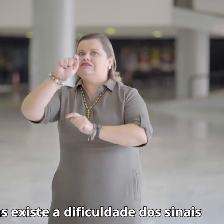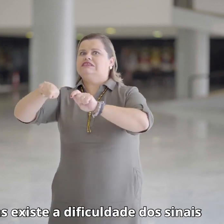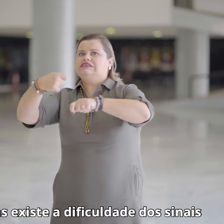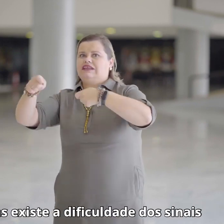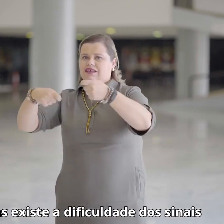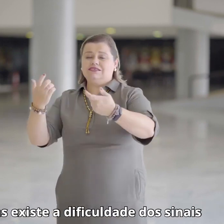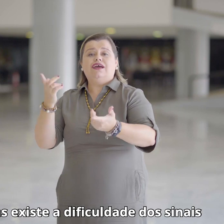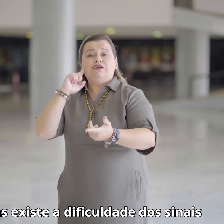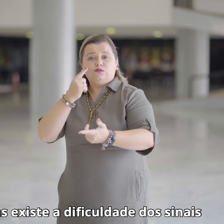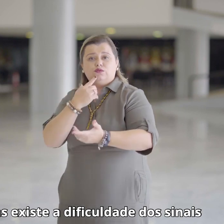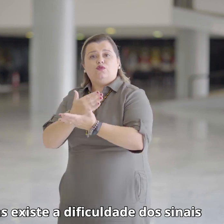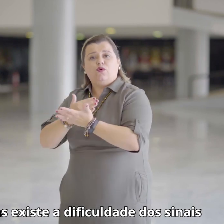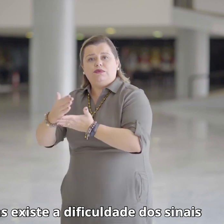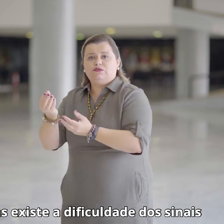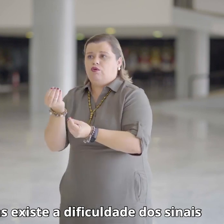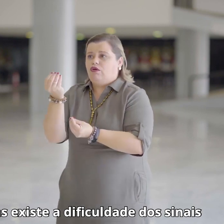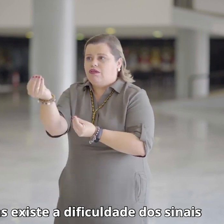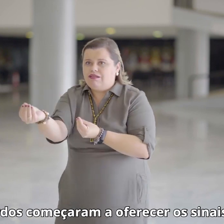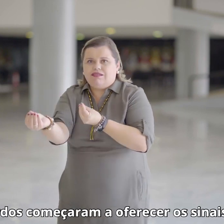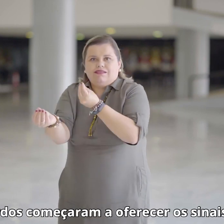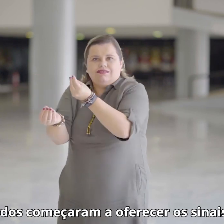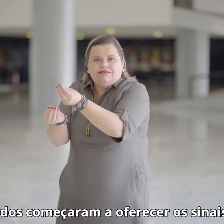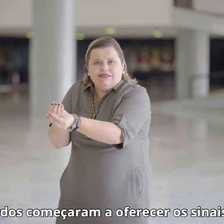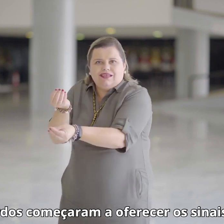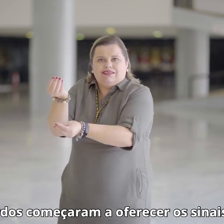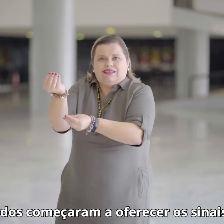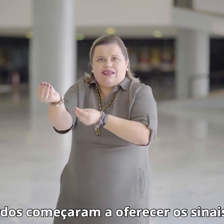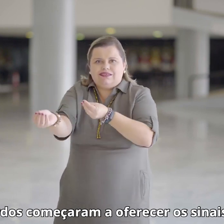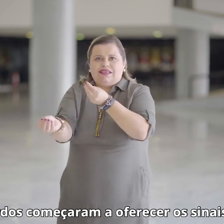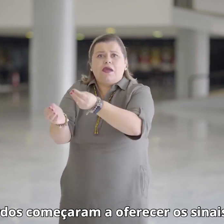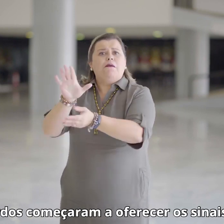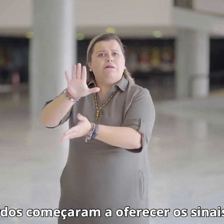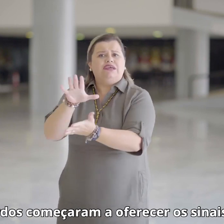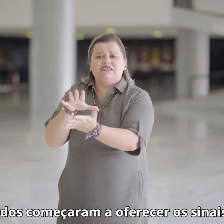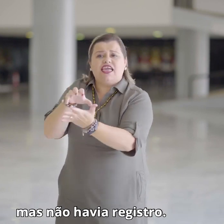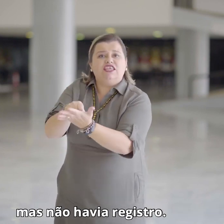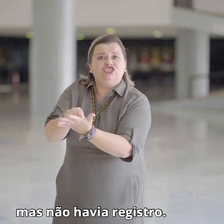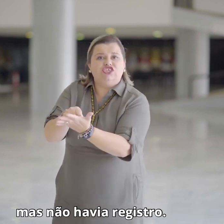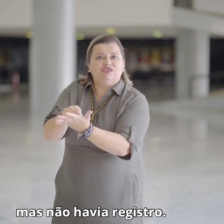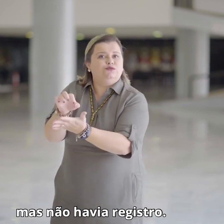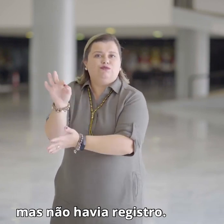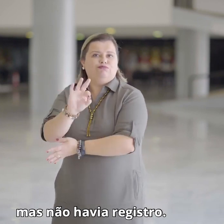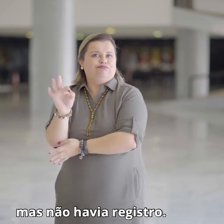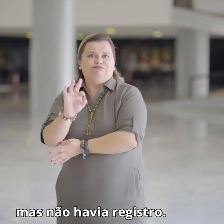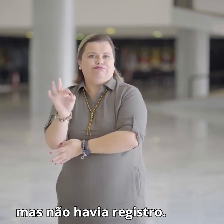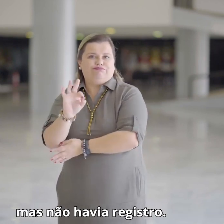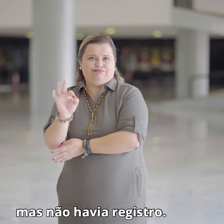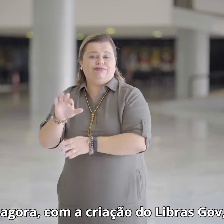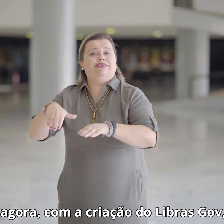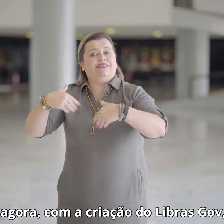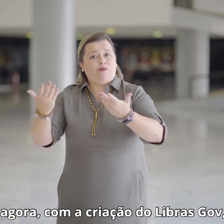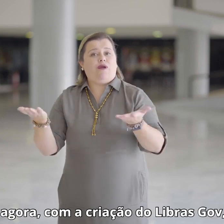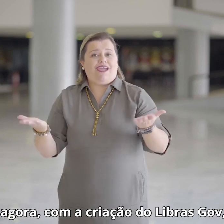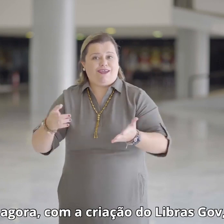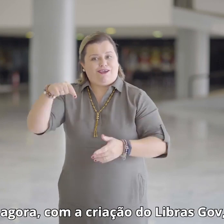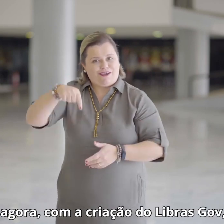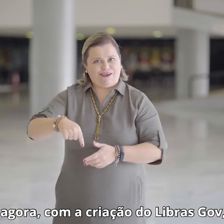Mas existe a dificuldade dos sinais e os surdos começaram a oferecer os sinais, mas não havia registro. Então agora, com a